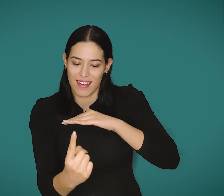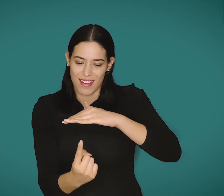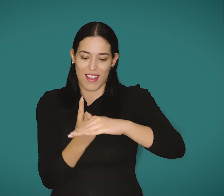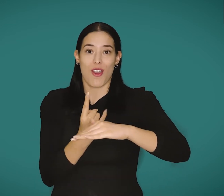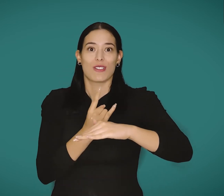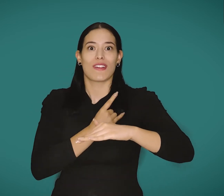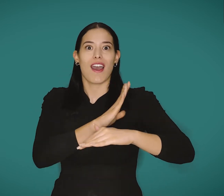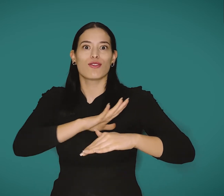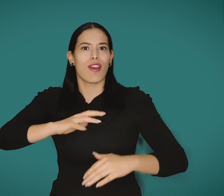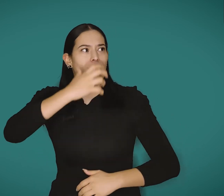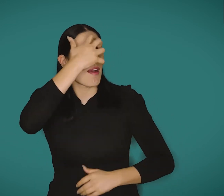seas parte de ella.